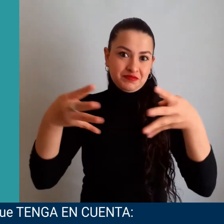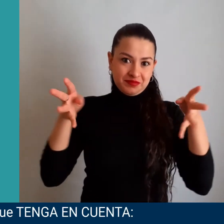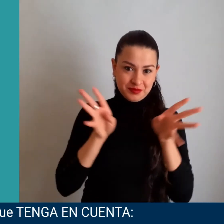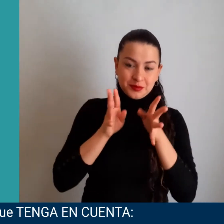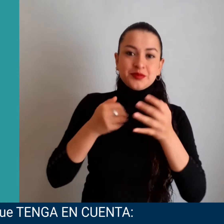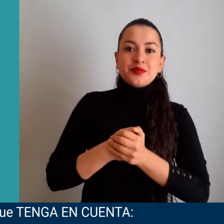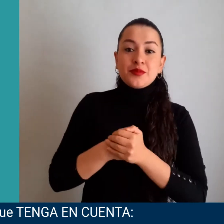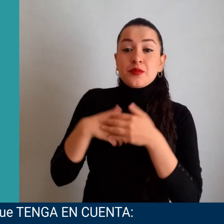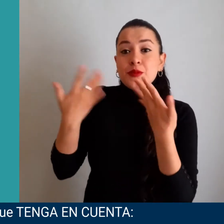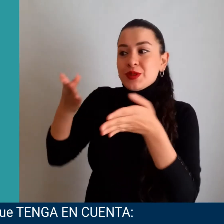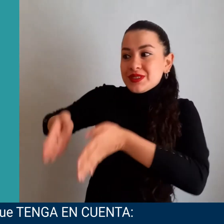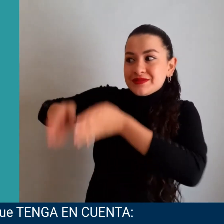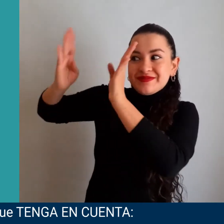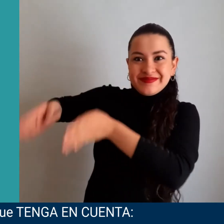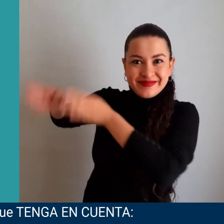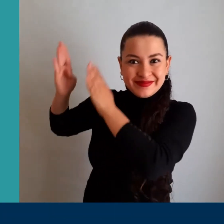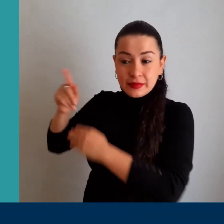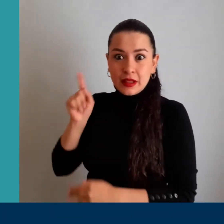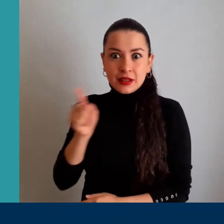en cuenta.